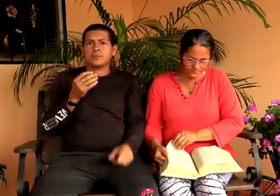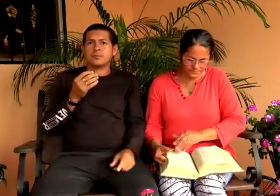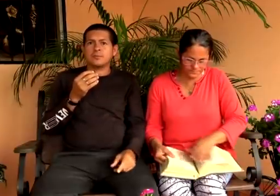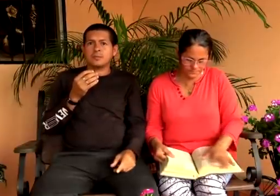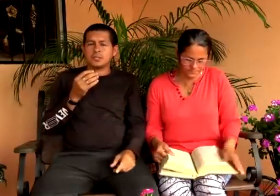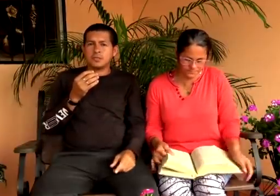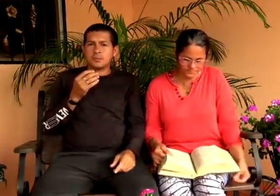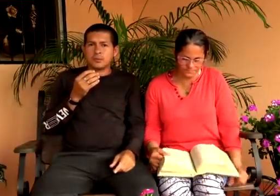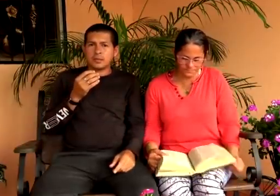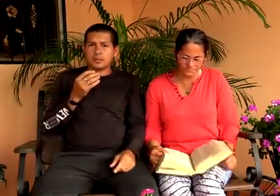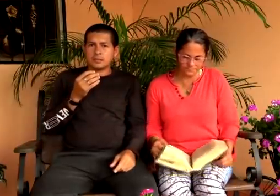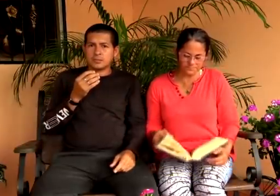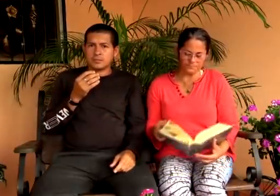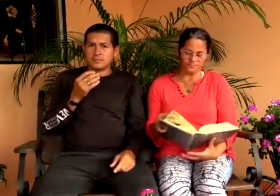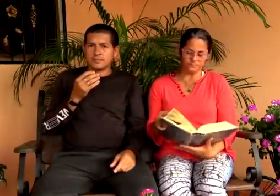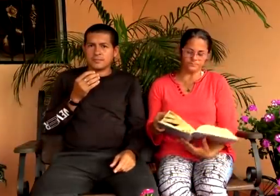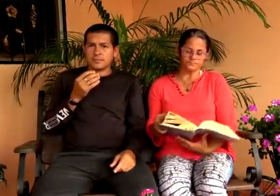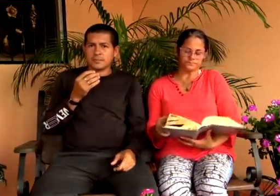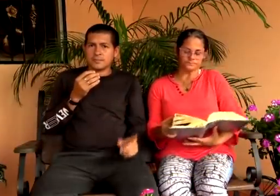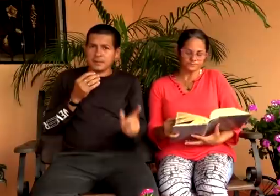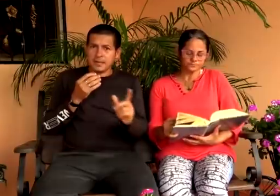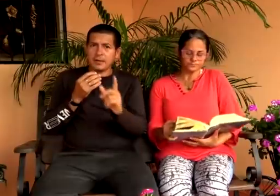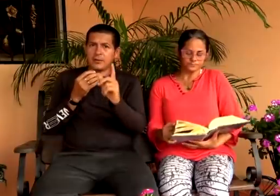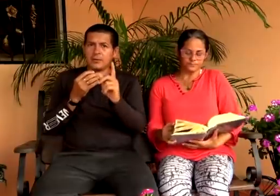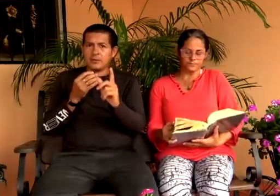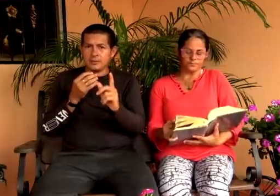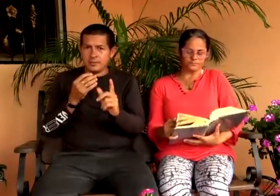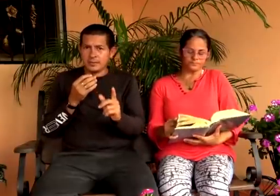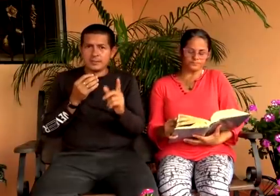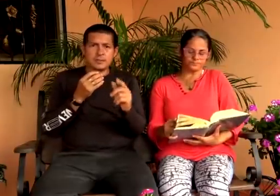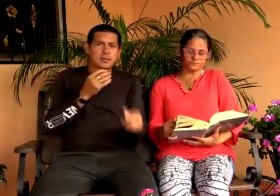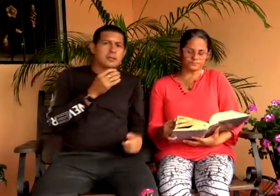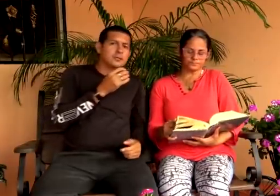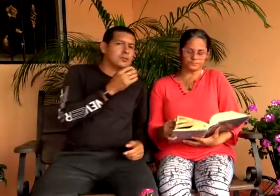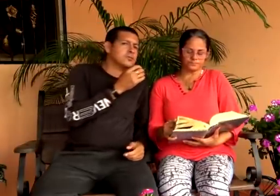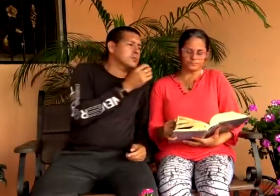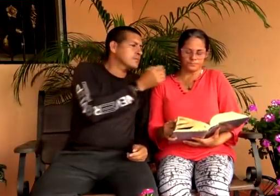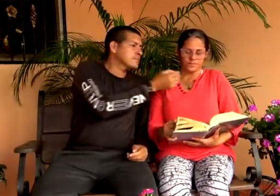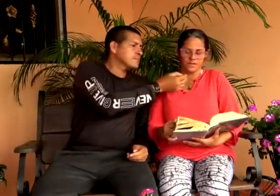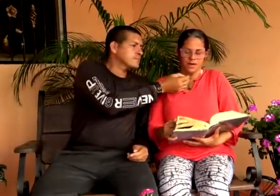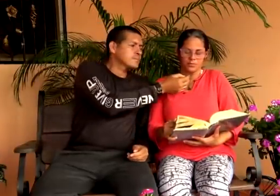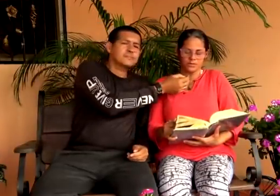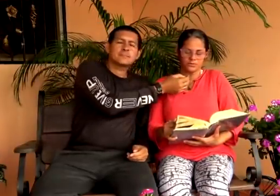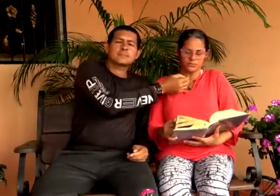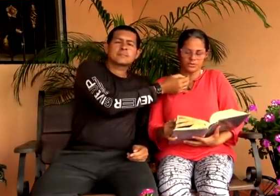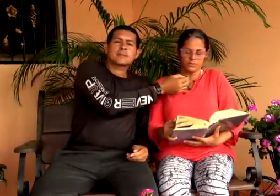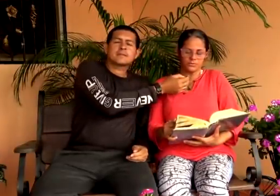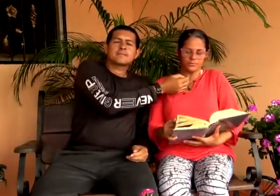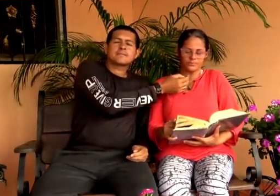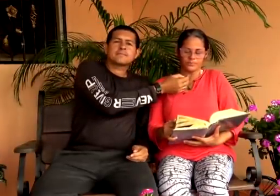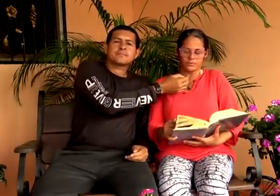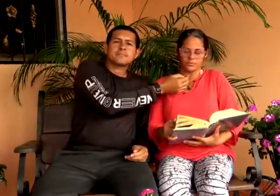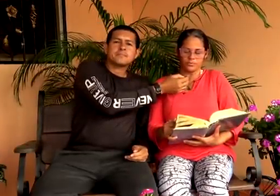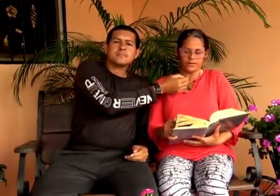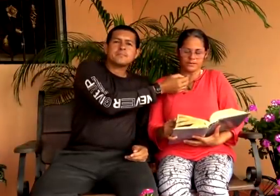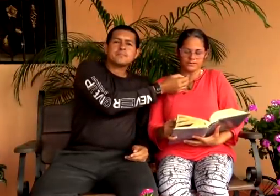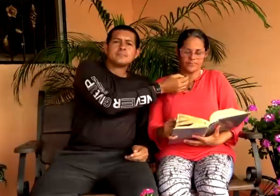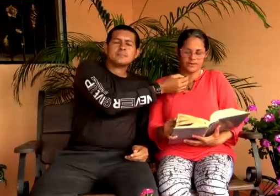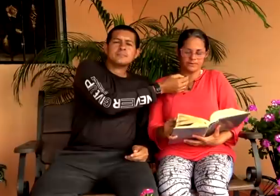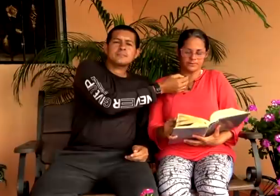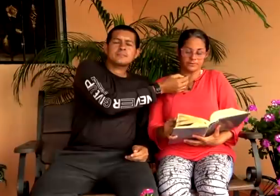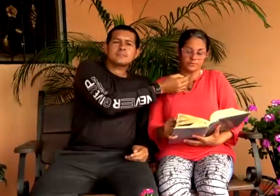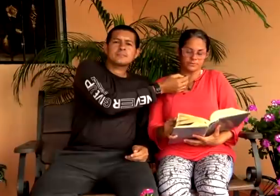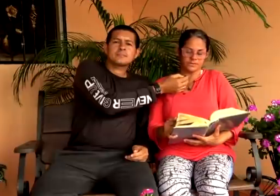verdaderos discípulos de Cristo. Mateo 16, 18. Y ahora yo te digo, tú